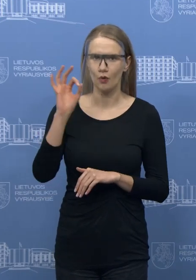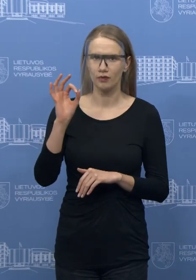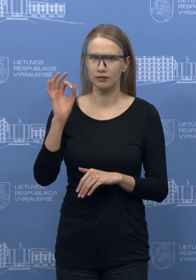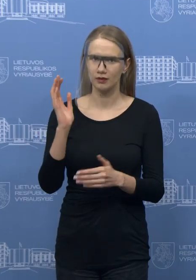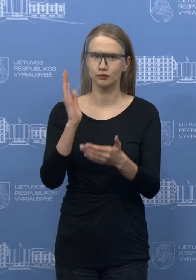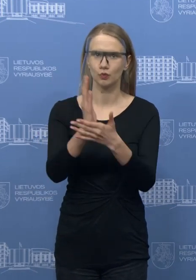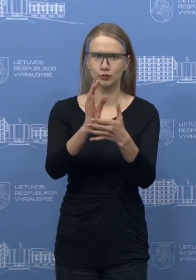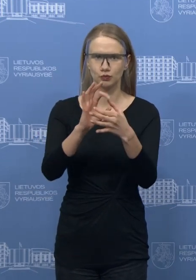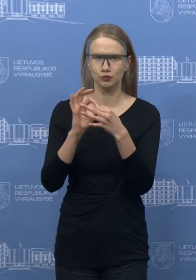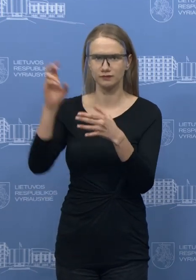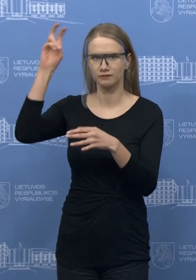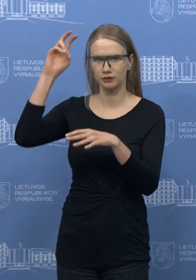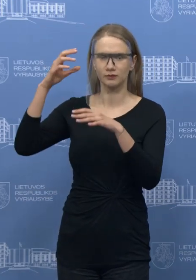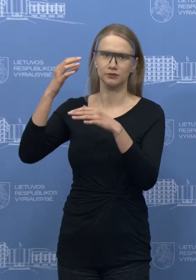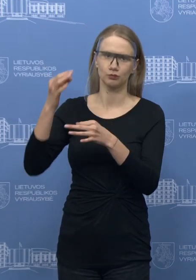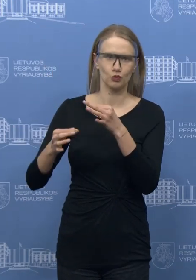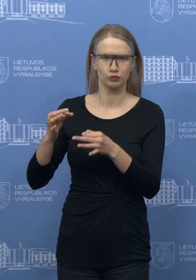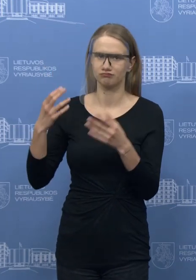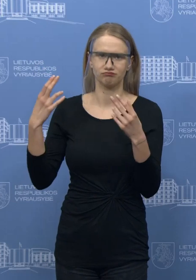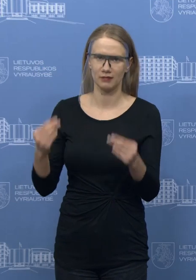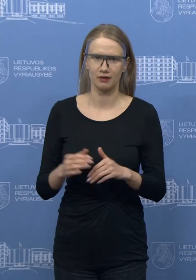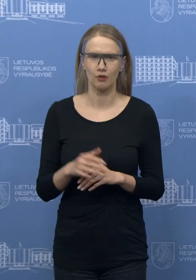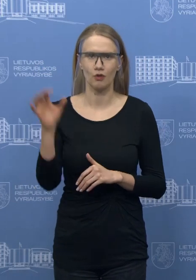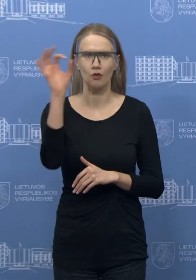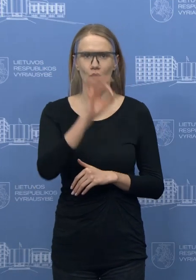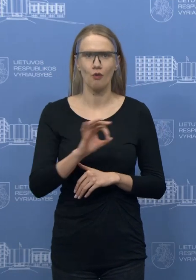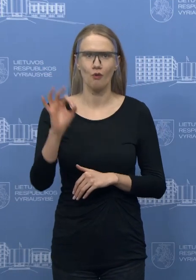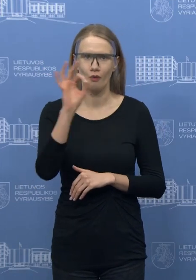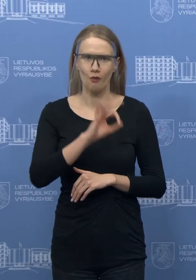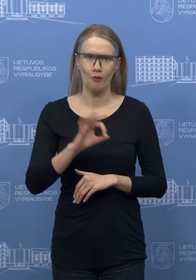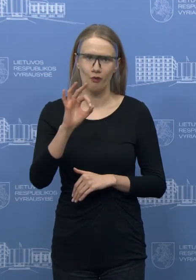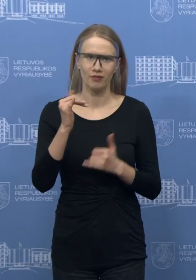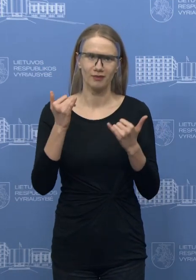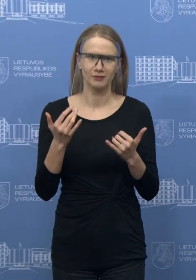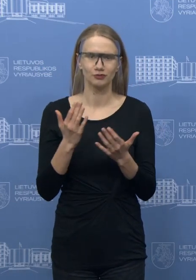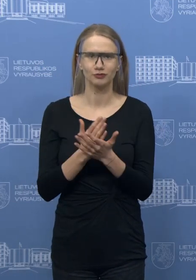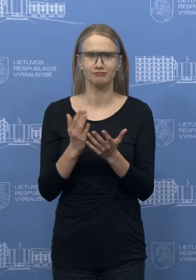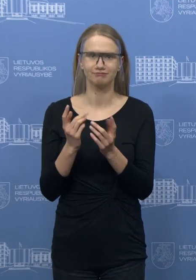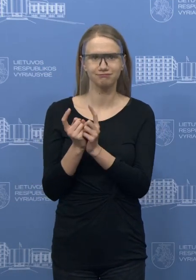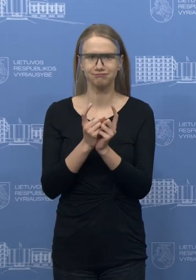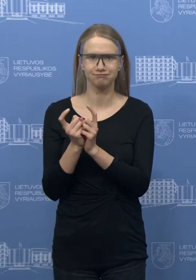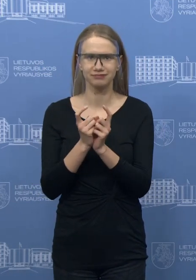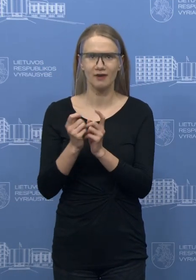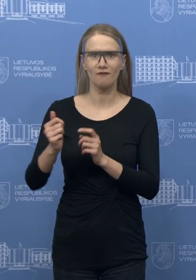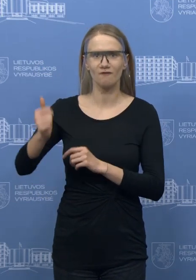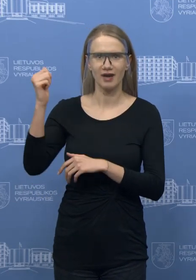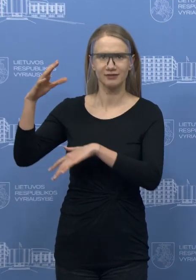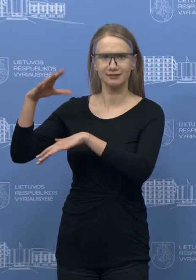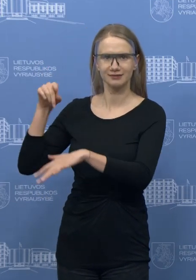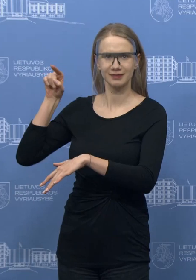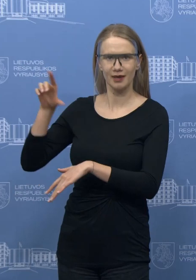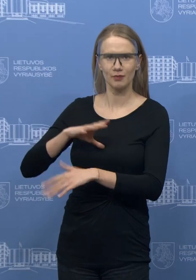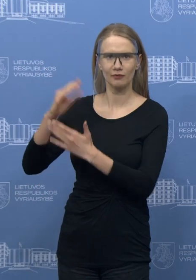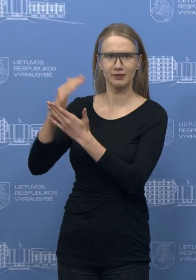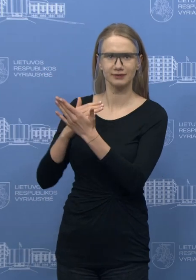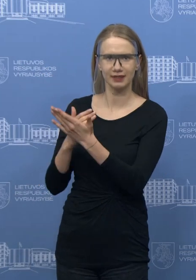vyriausybės posėdžiu. Na, tai pirma, dėl laistrų, verdančių, dėl nepriimtų vakarį Seime kai kurių